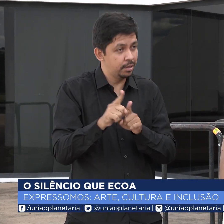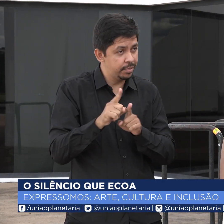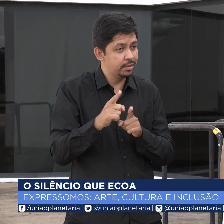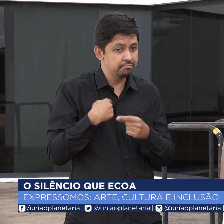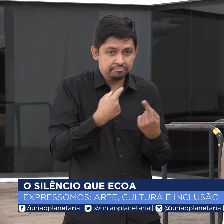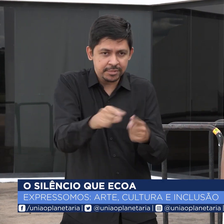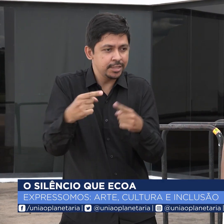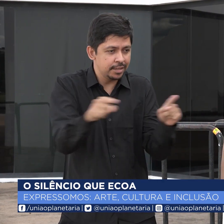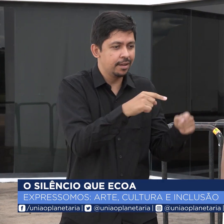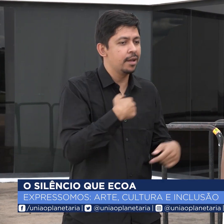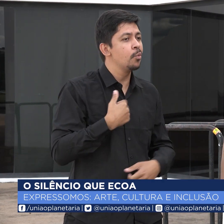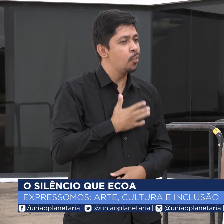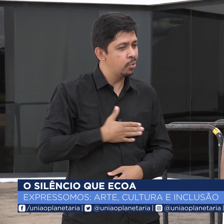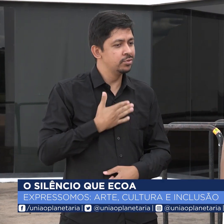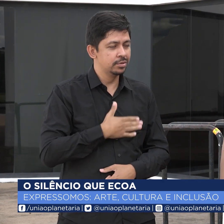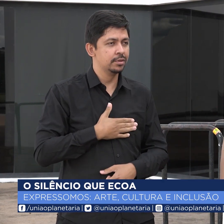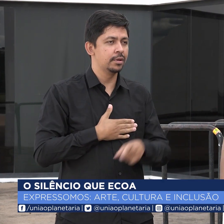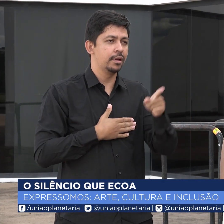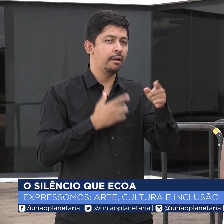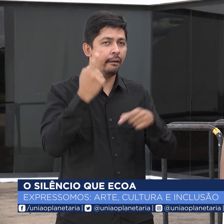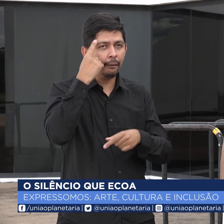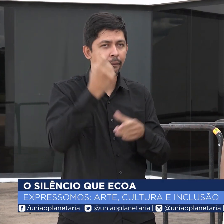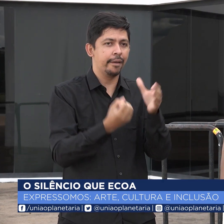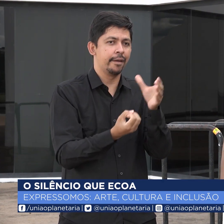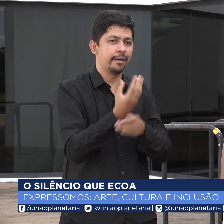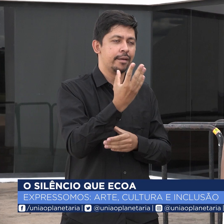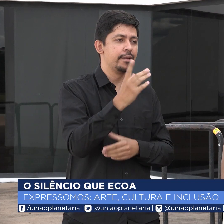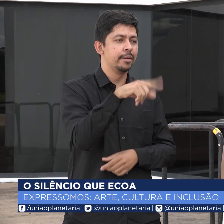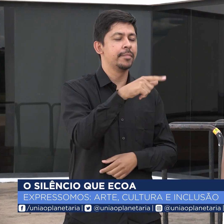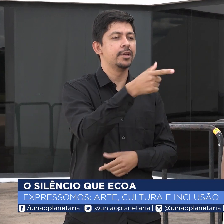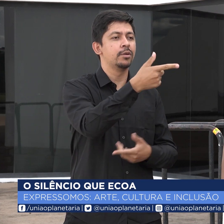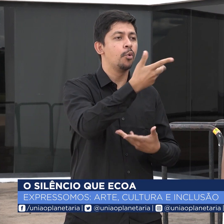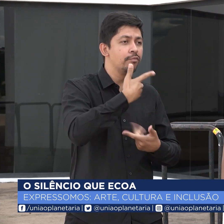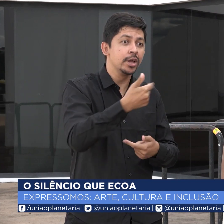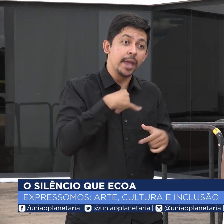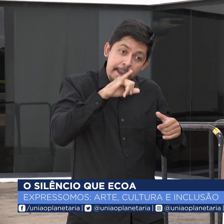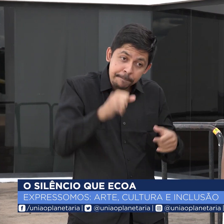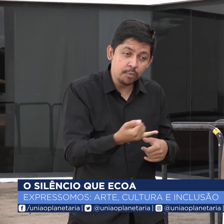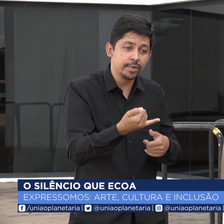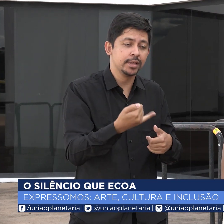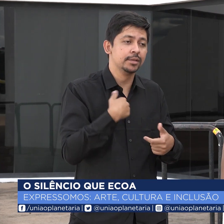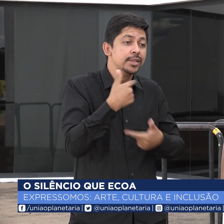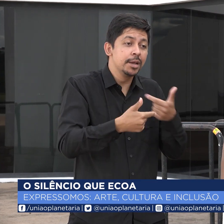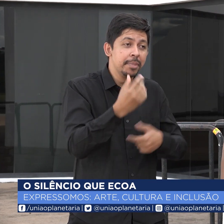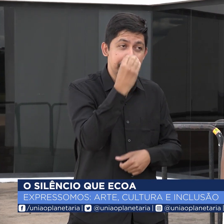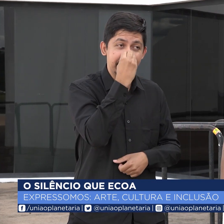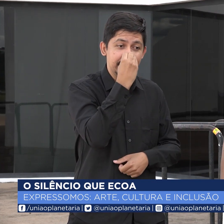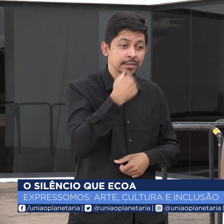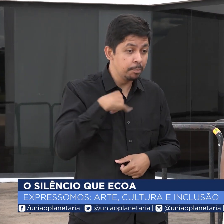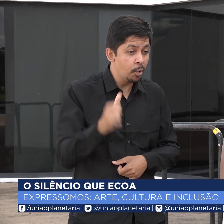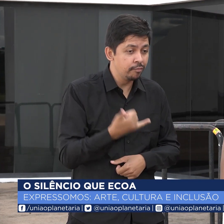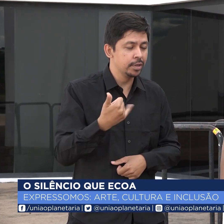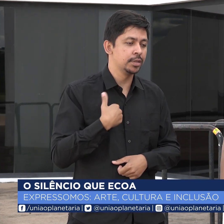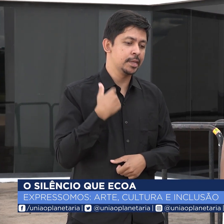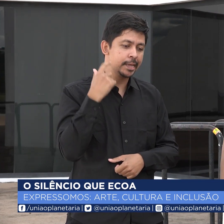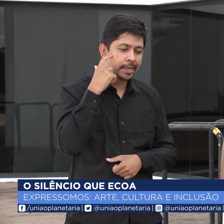Então eu sempre fazia isso no meu dia a dia. Aí quando me convidaram para participar como